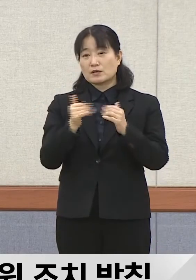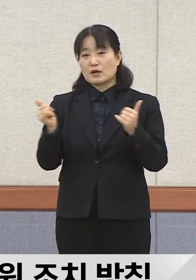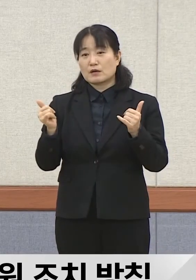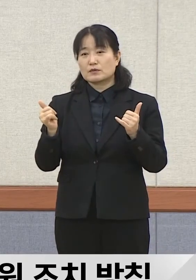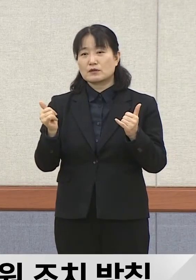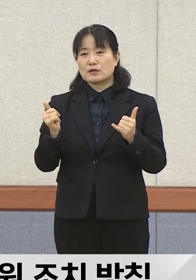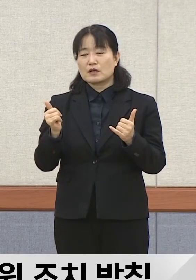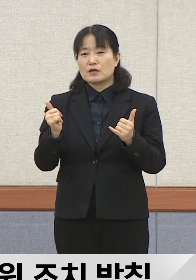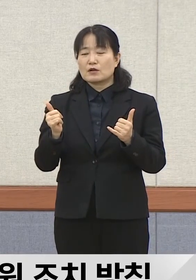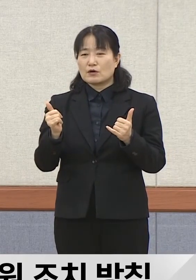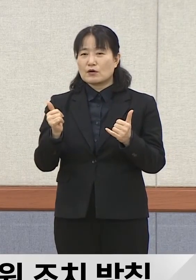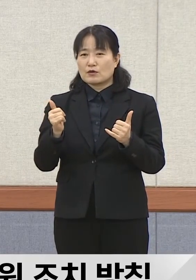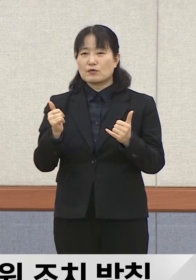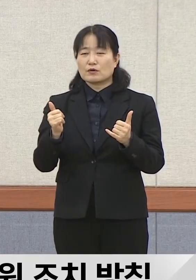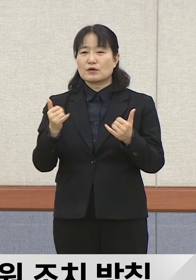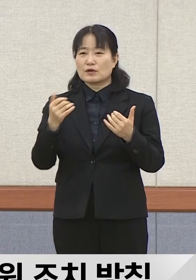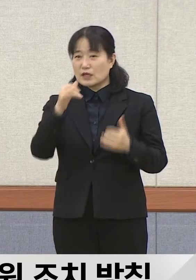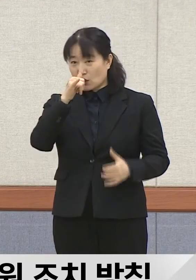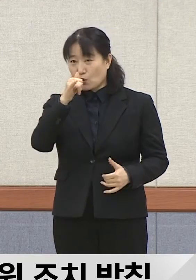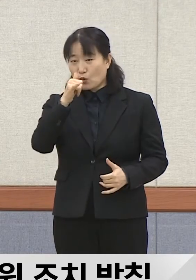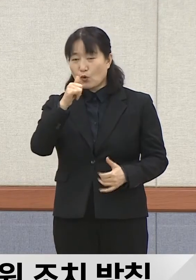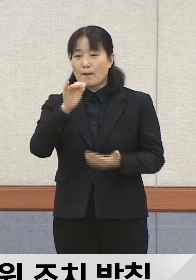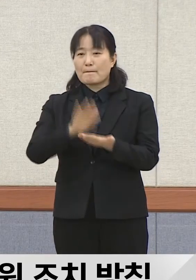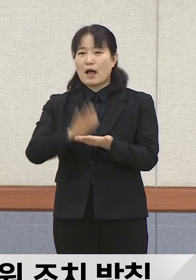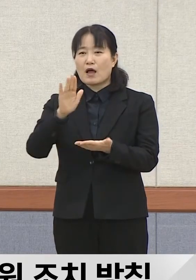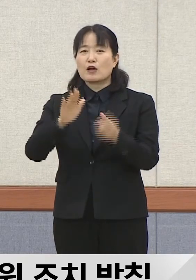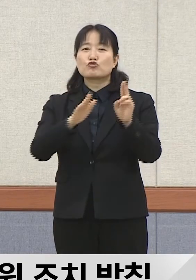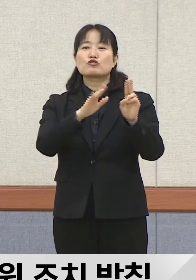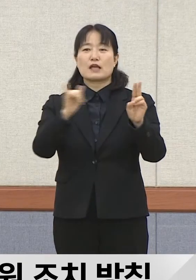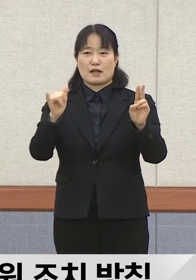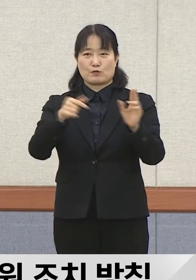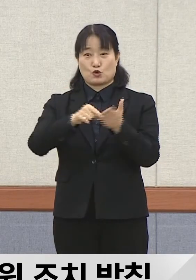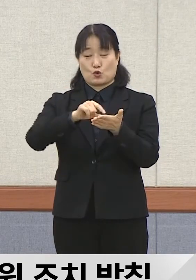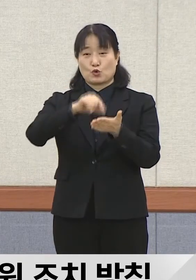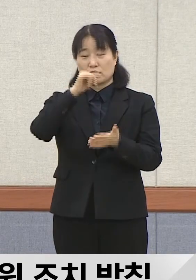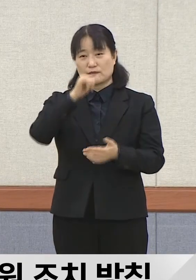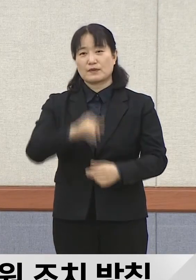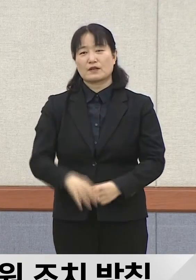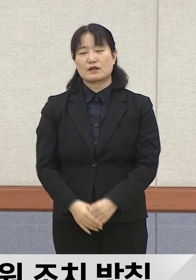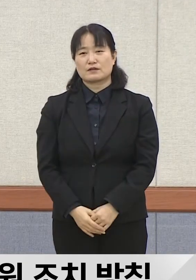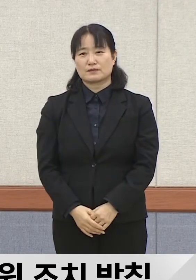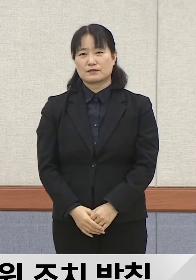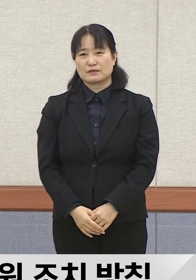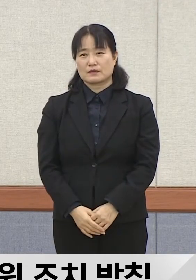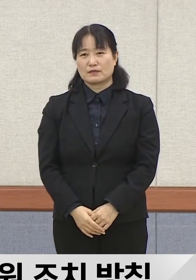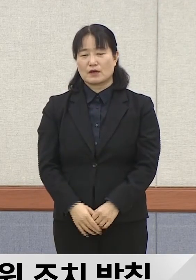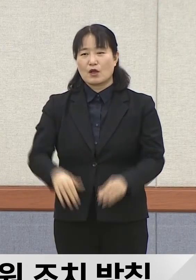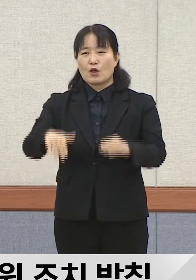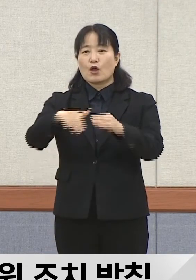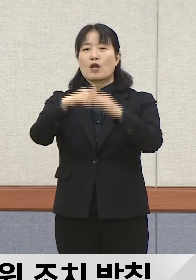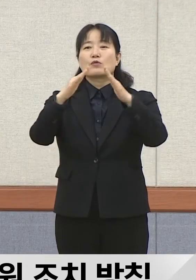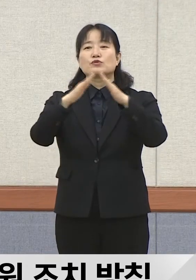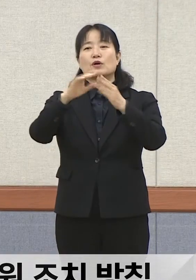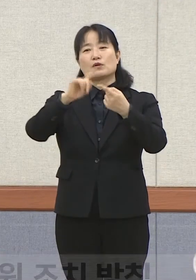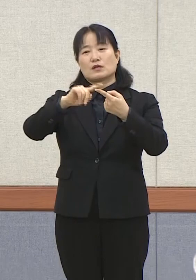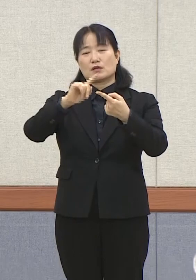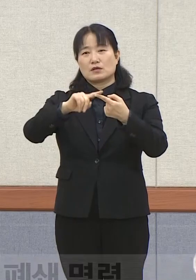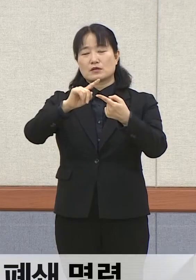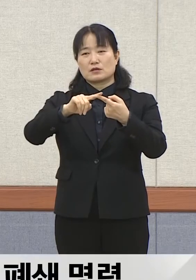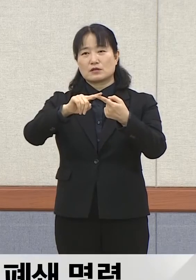지금 발열 정도의 증상을 보이고 있습니다. 그리고 지금 문화원에 대해서는